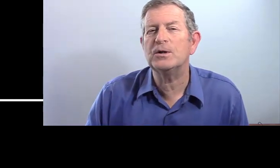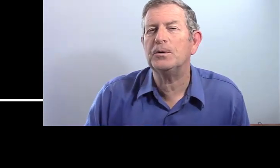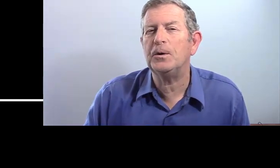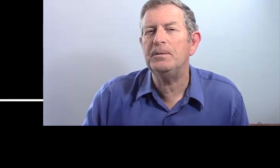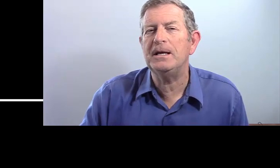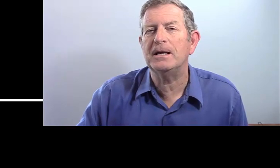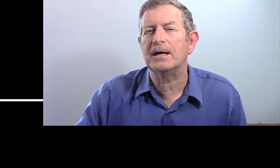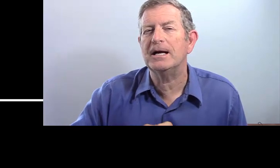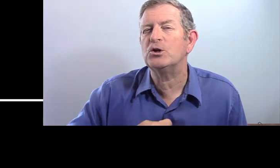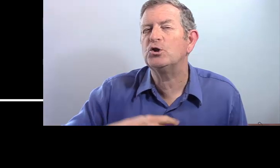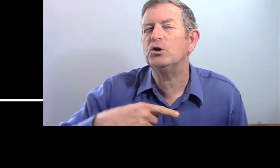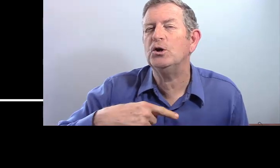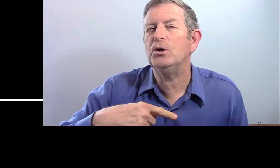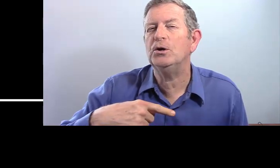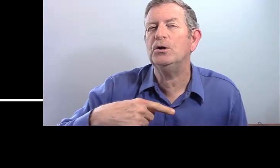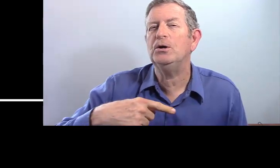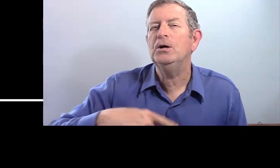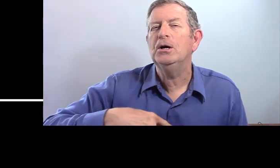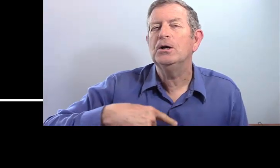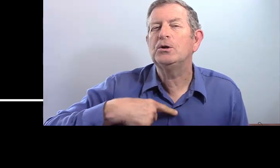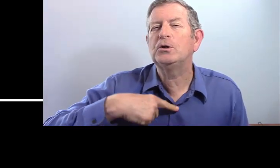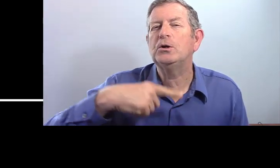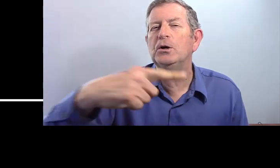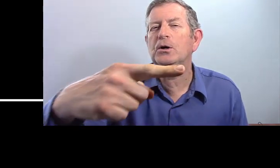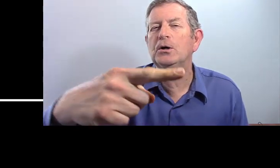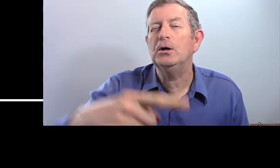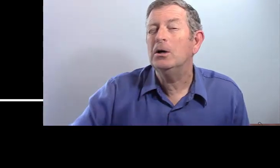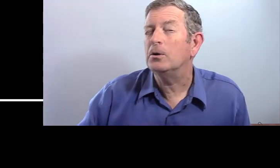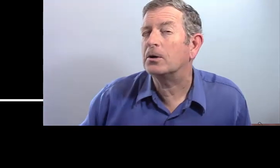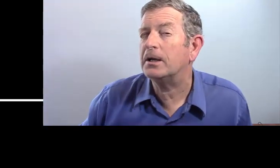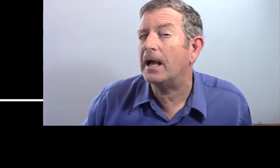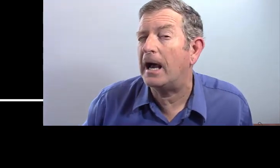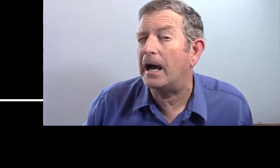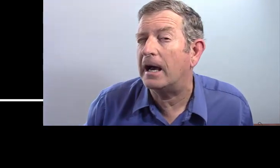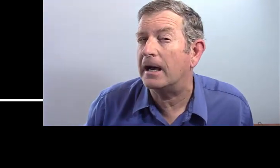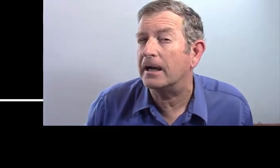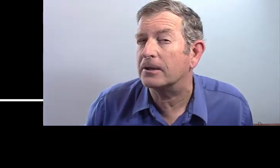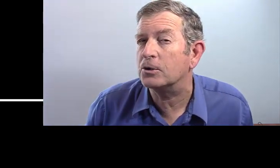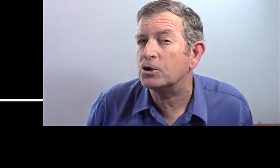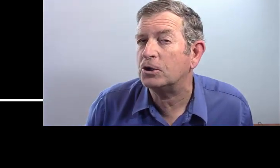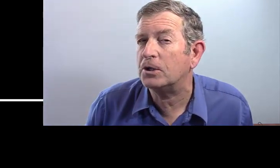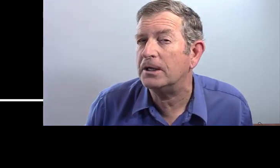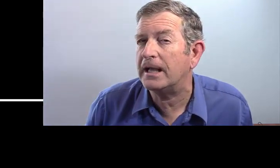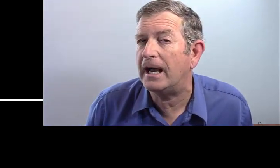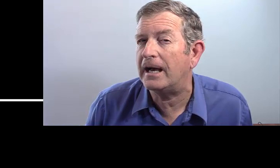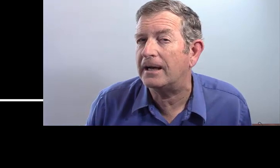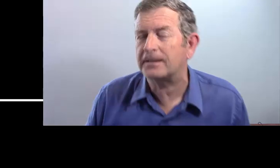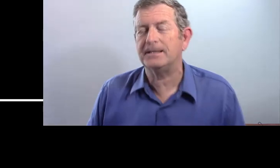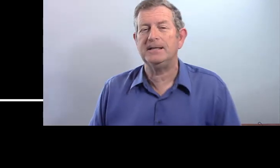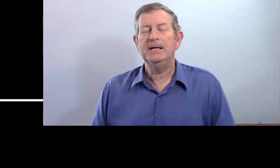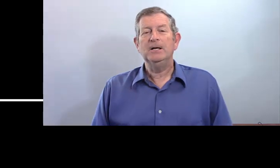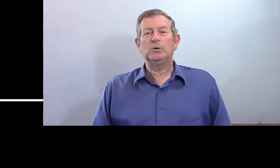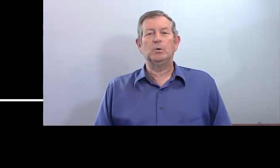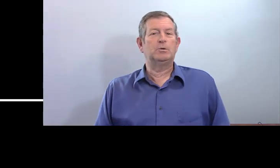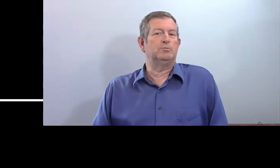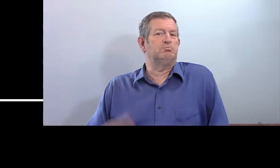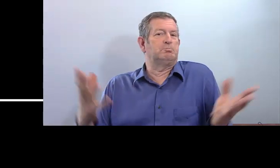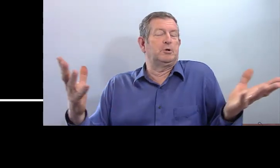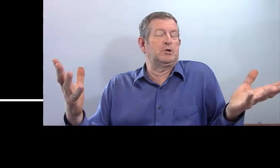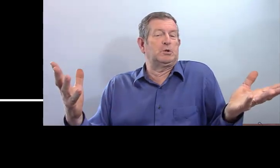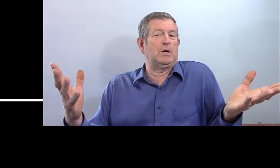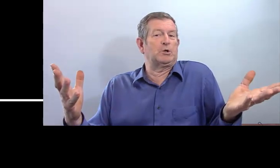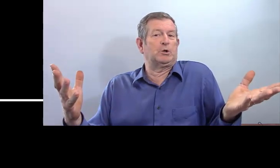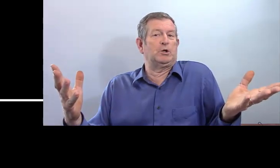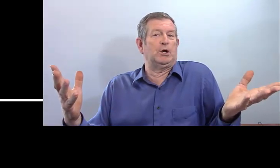il ne pas vous endormir, hein. Je te regarde. Je te regarde, regarde, hein. Donc,